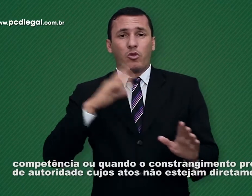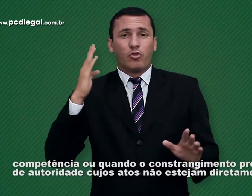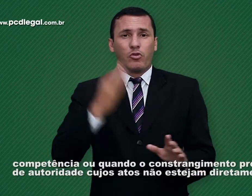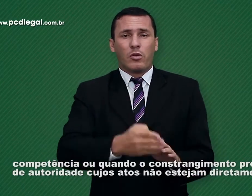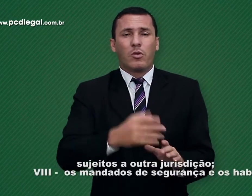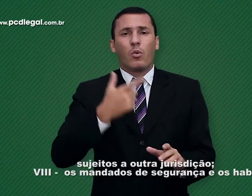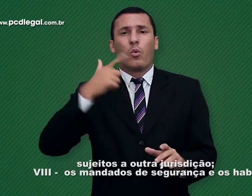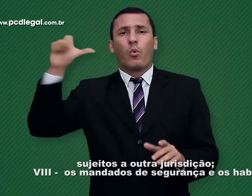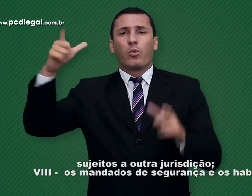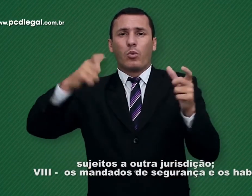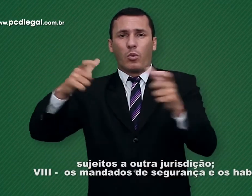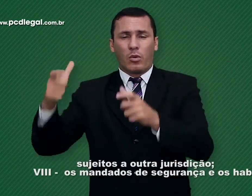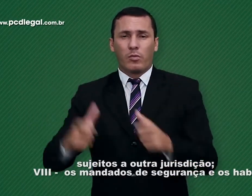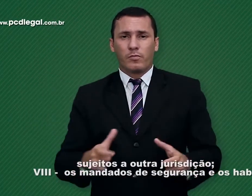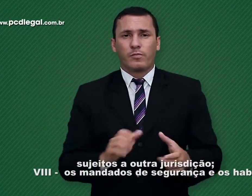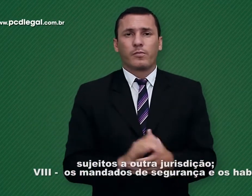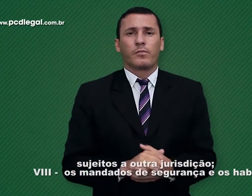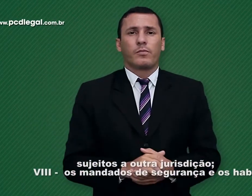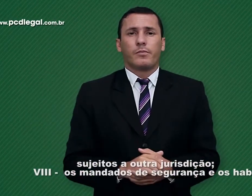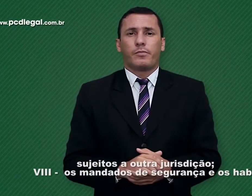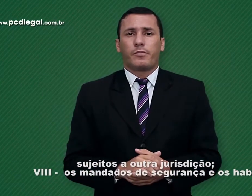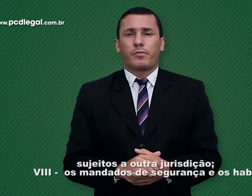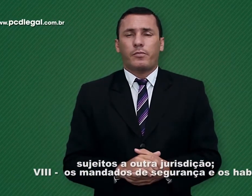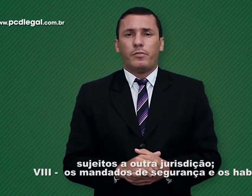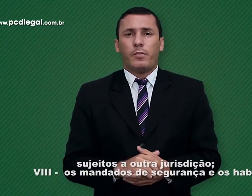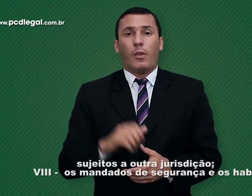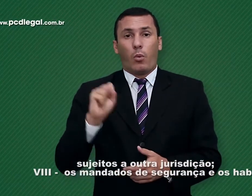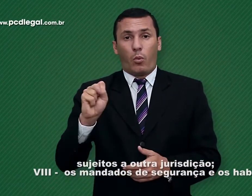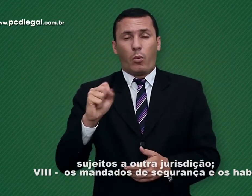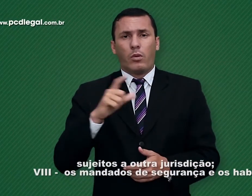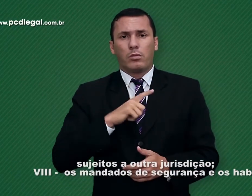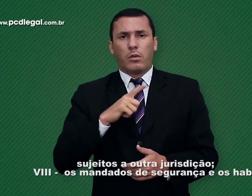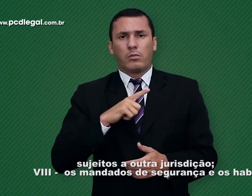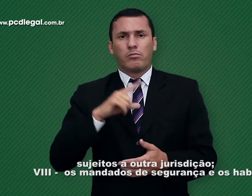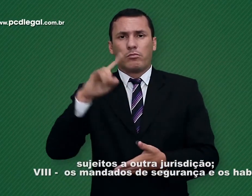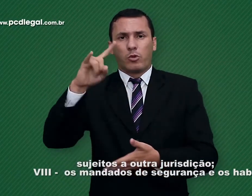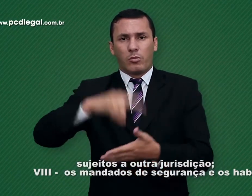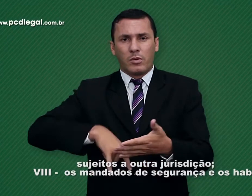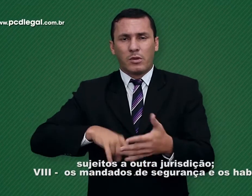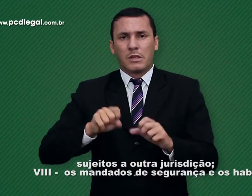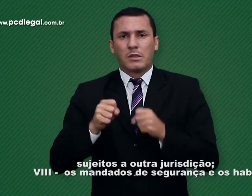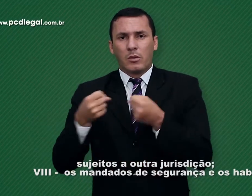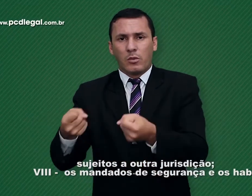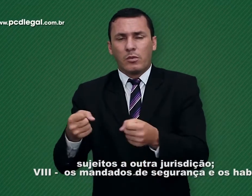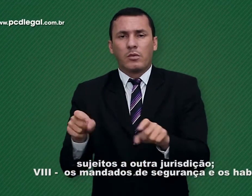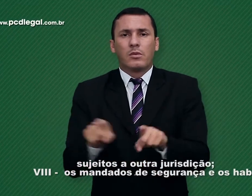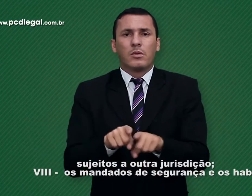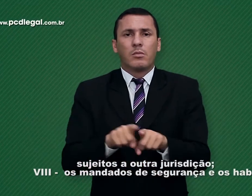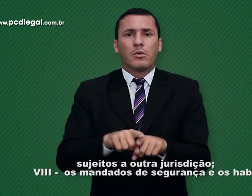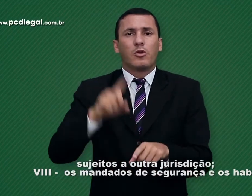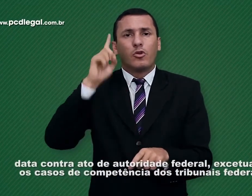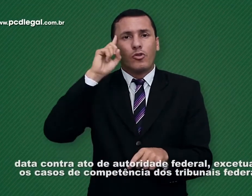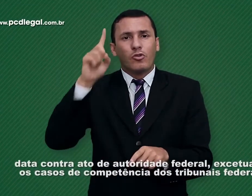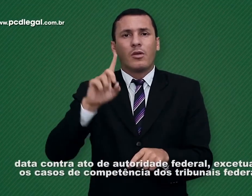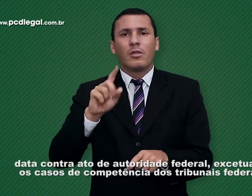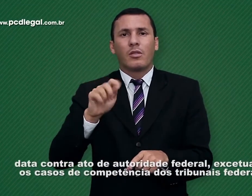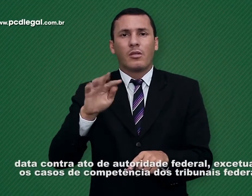diretamente sujeitos a outra jurisdição. 8. Os mandados de segurança e os habeas data